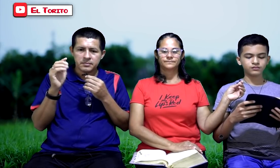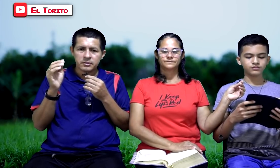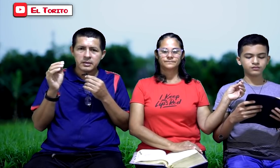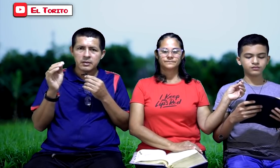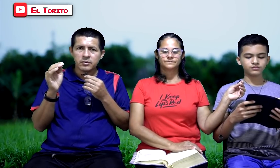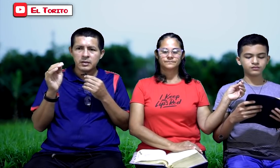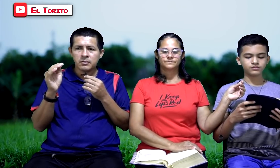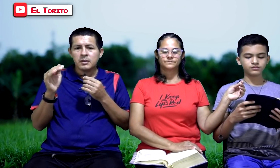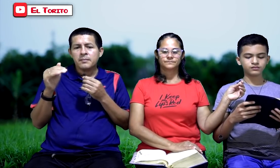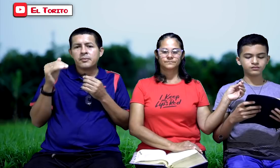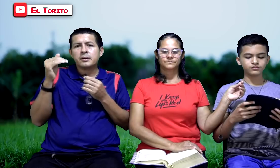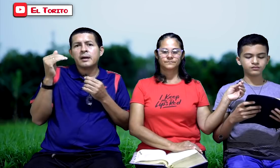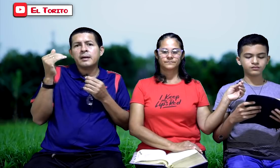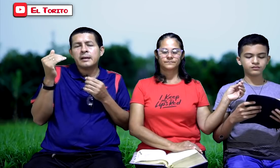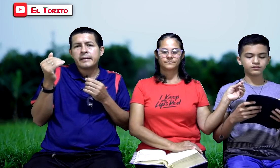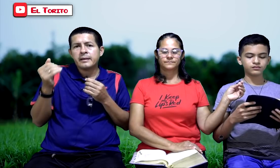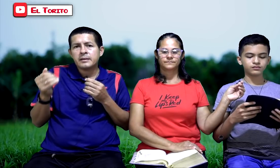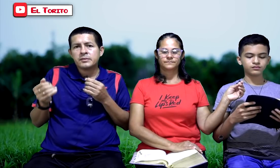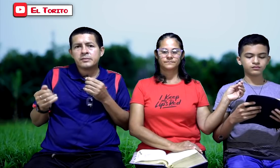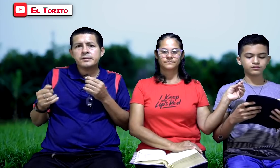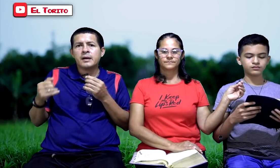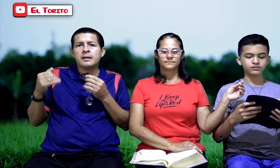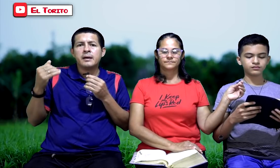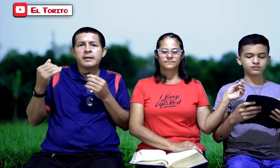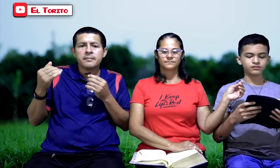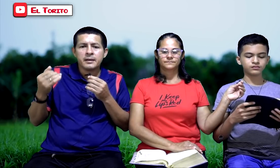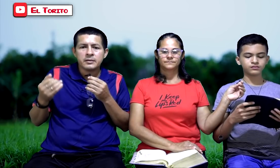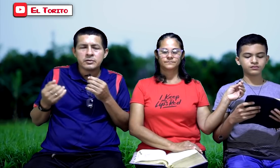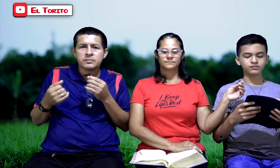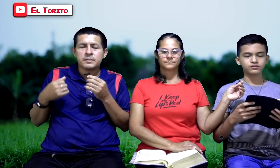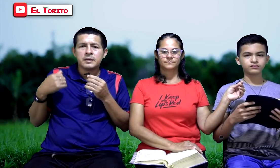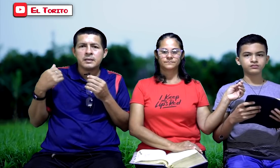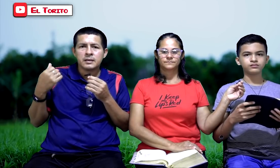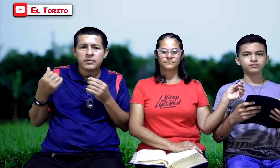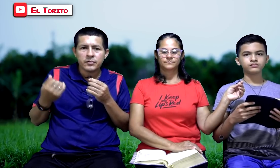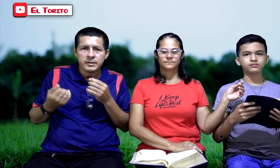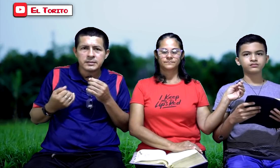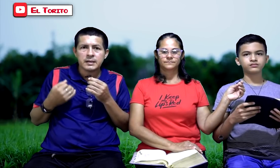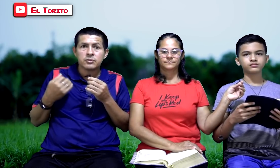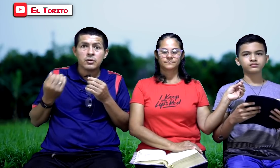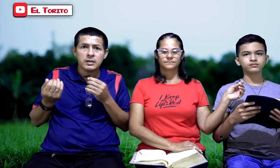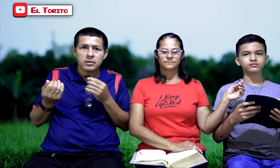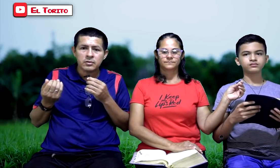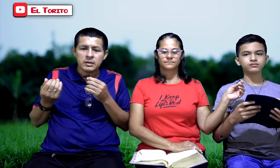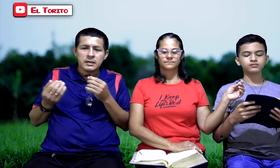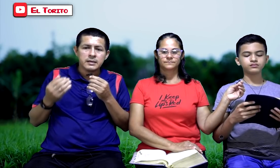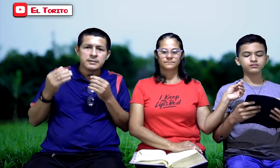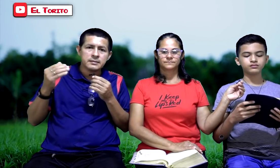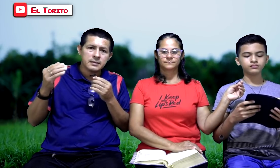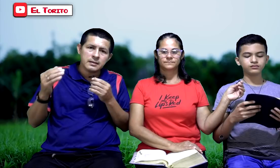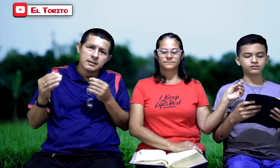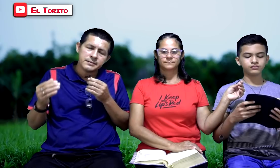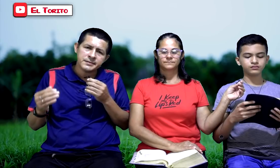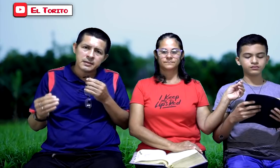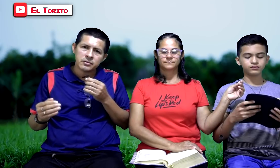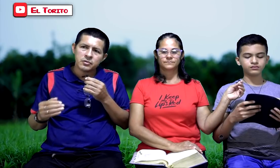¿Por qué lo digo? Porque hay en las redes sociales, hermanos, predicadores, católicos, que se están lanzando